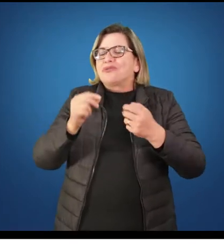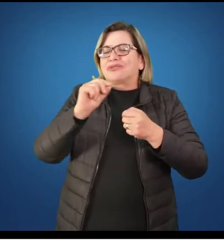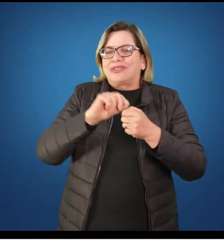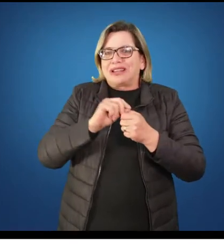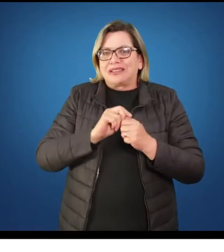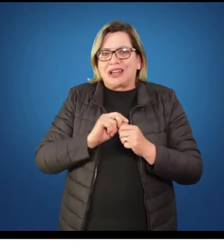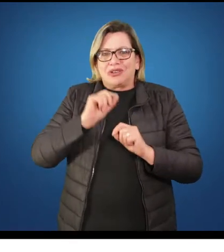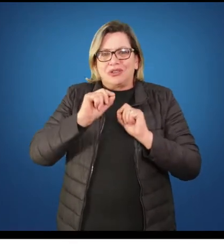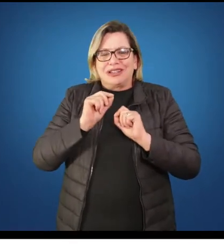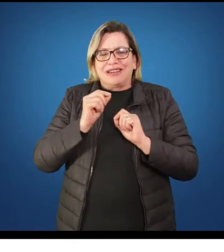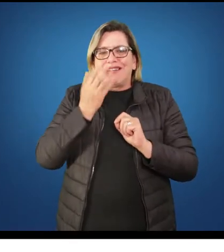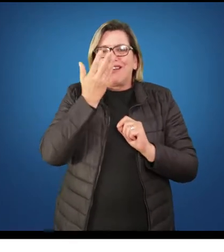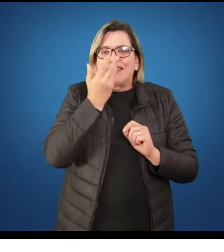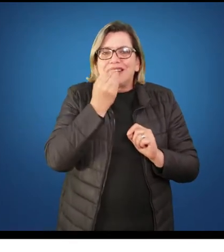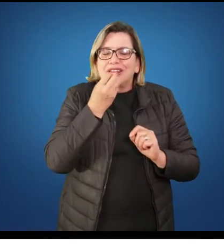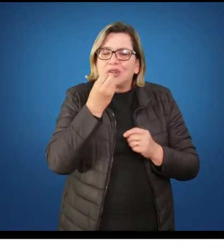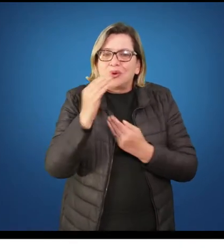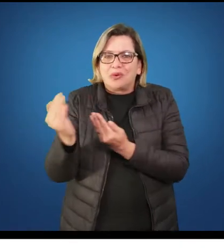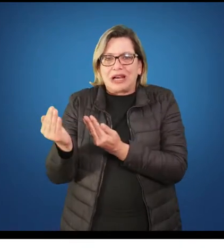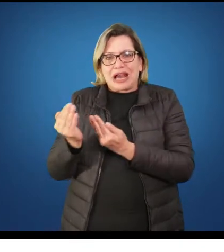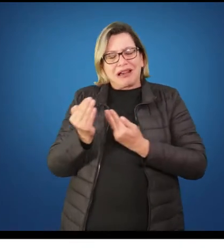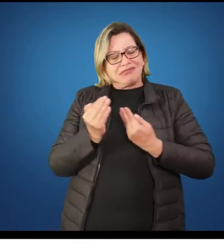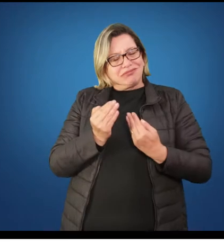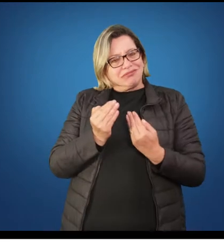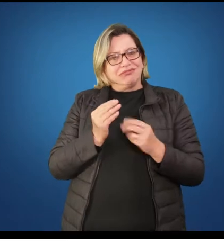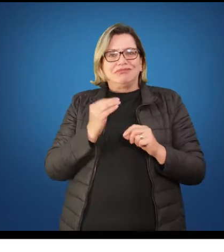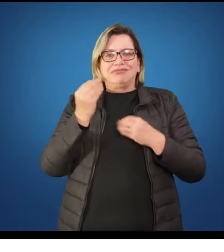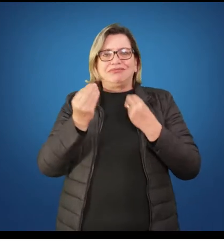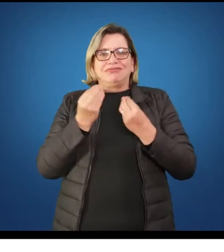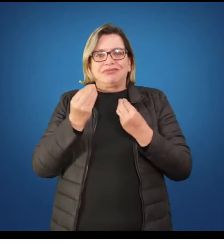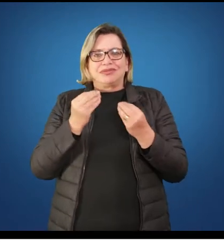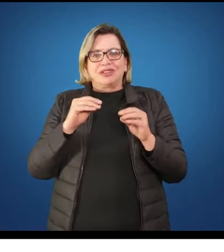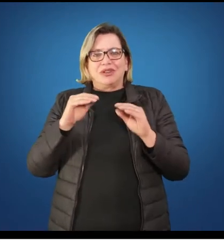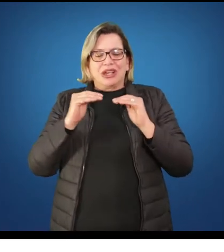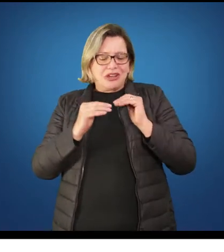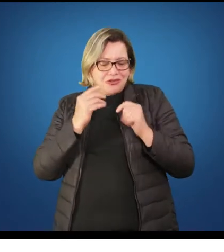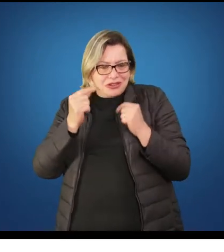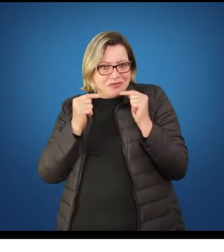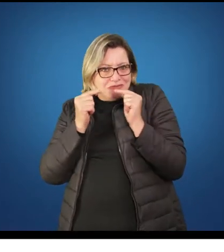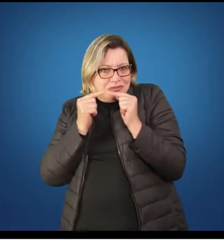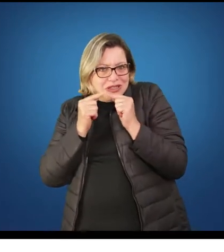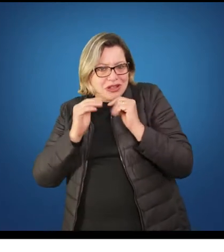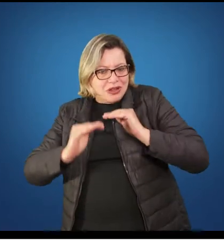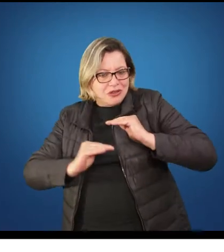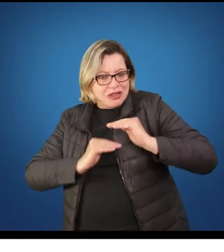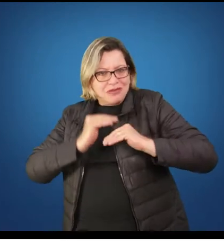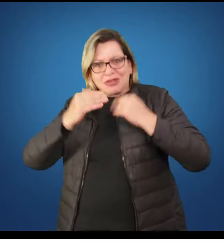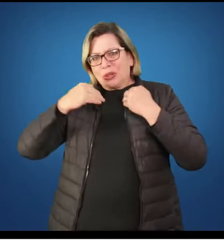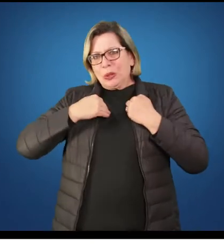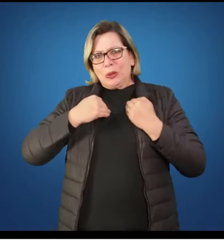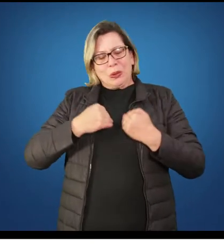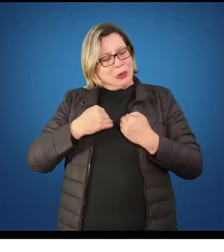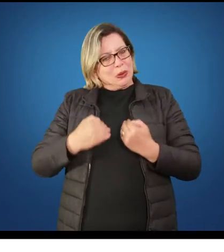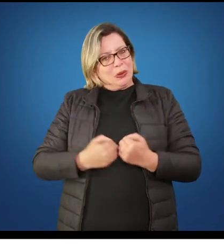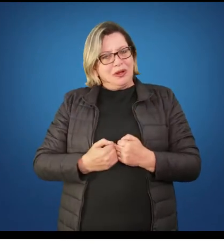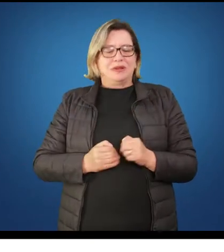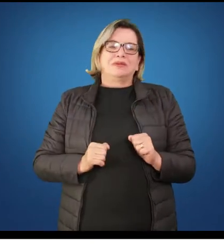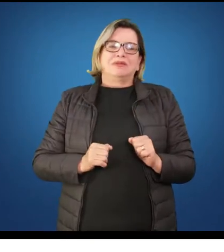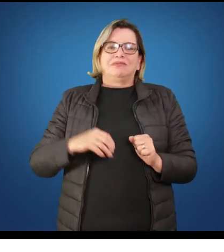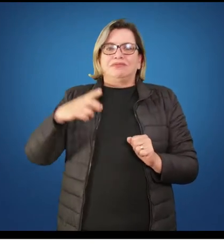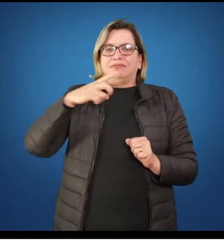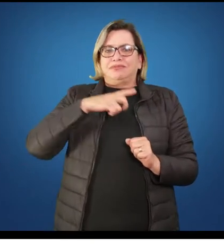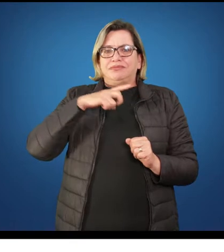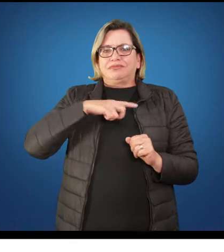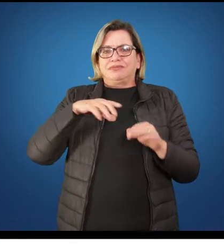vão considerar como criança aquelas pessoas que estão nessa fase ainda de pleno desenvolvimento, do ponto de